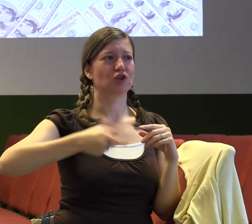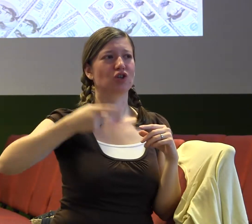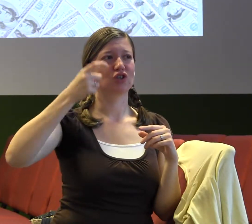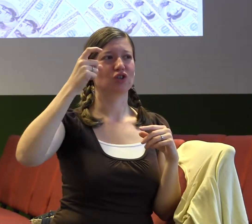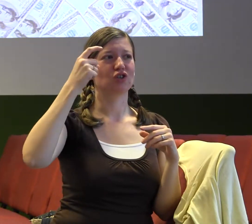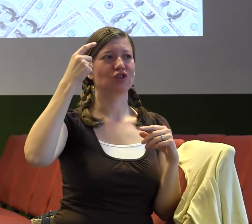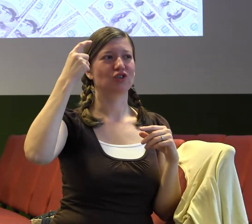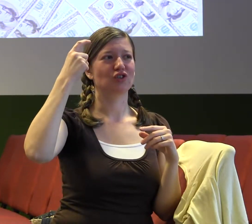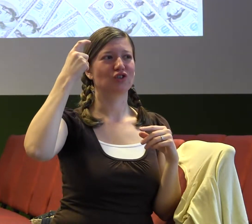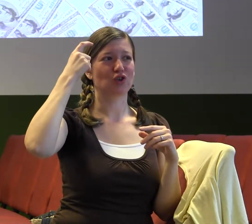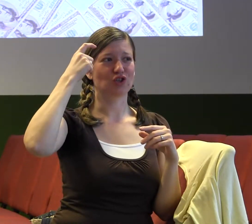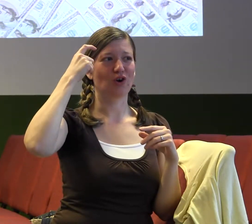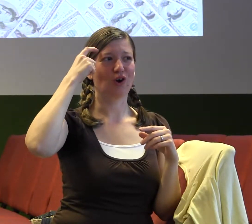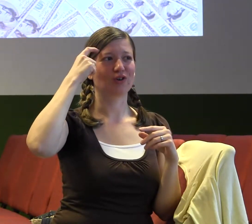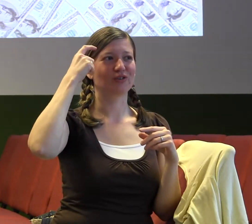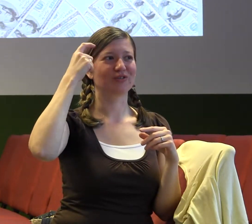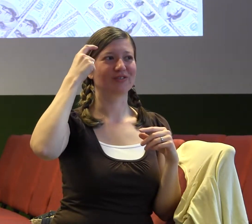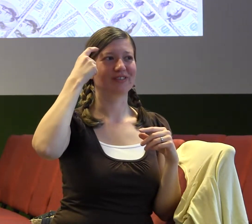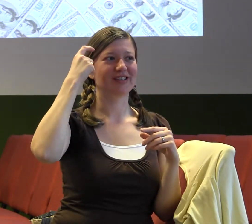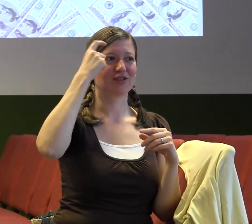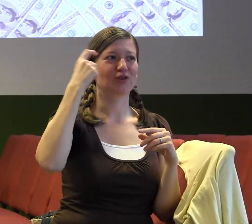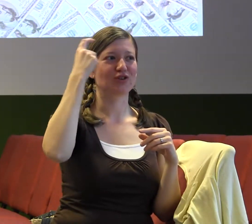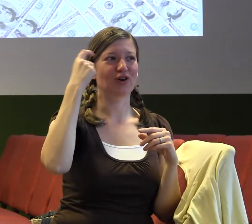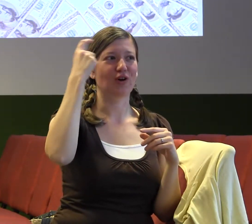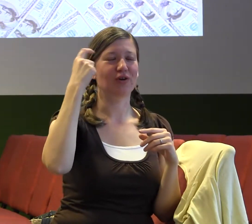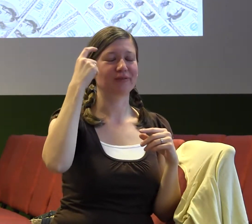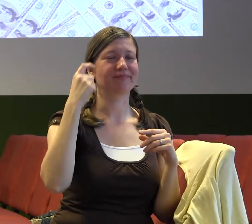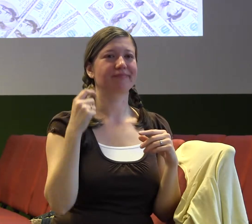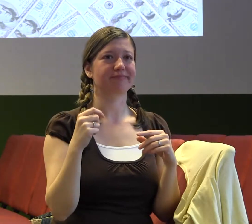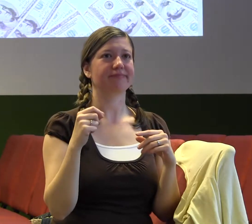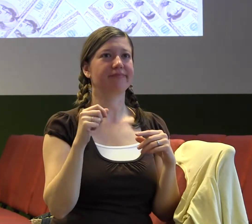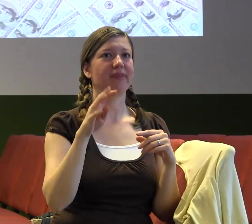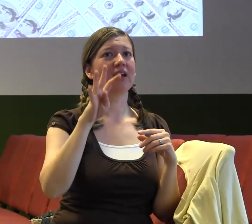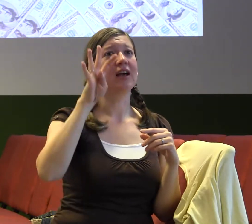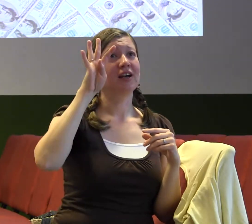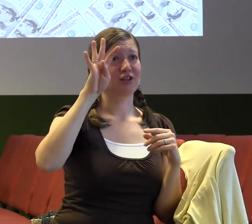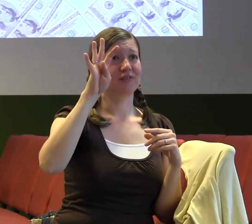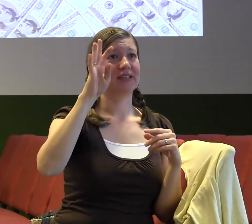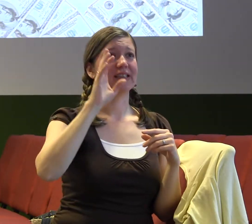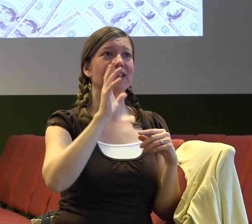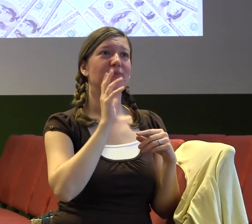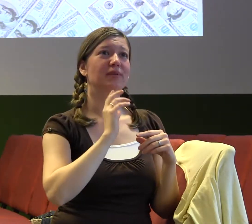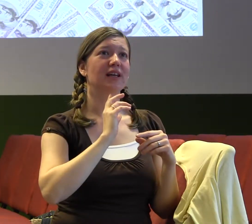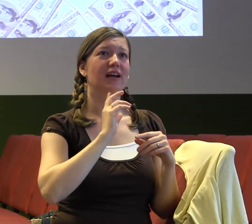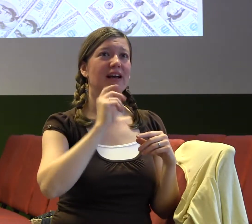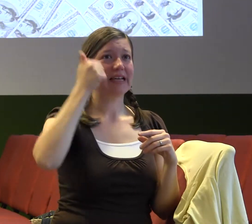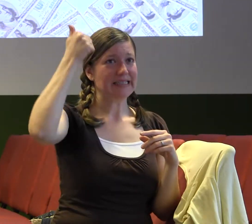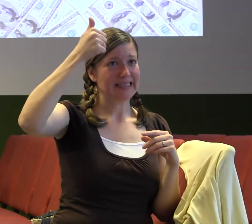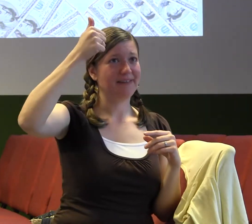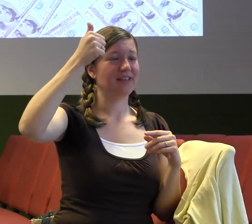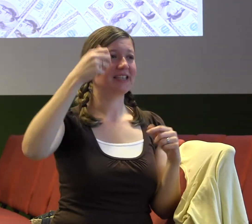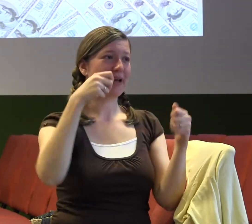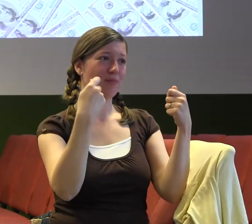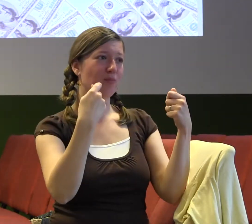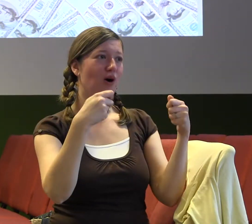že v Německu, když vrcholila k finanční krize, tak čtvrtý nebo pátý Němec skočil pod vlak kvůli tomu, čtvrtý nebo